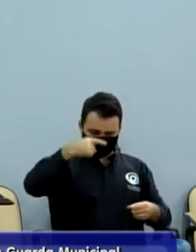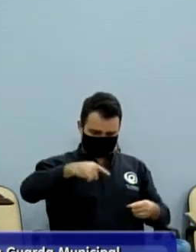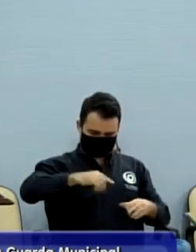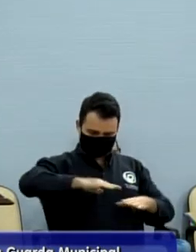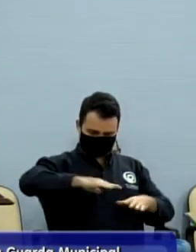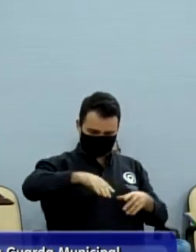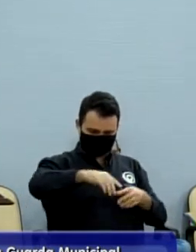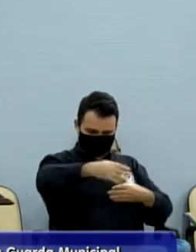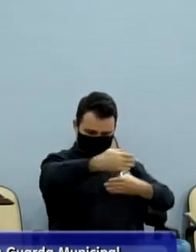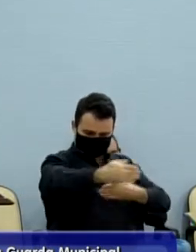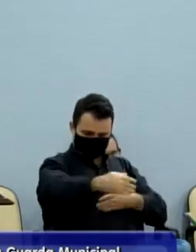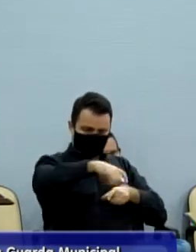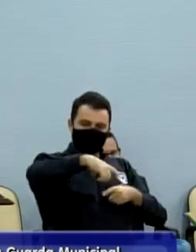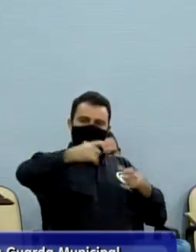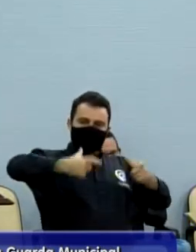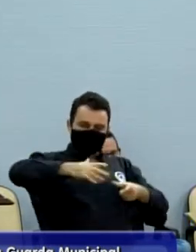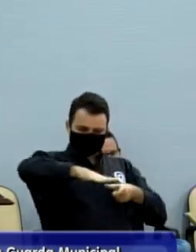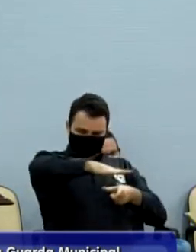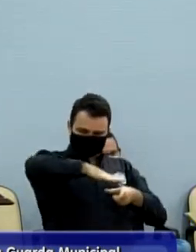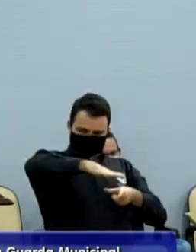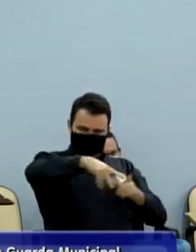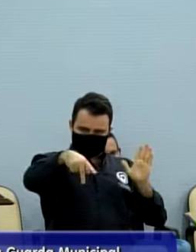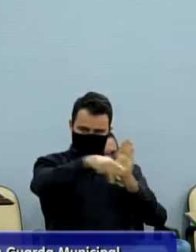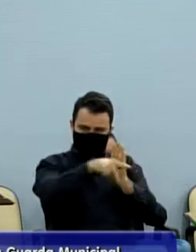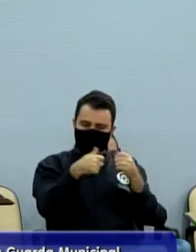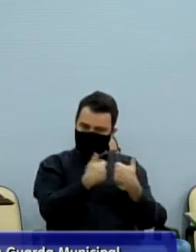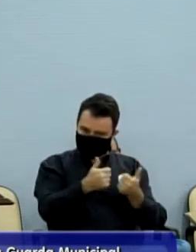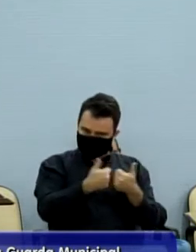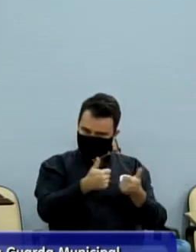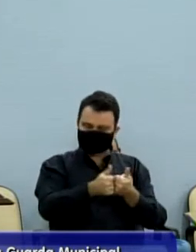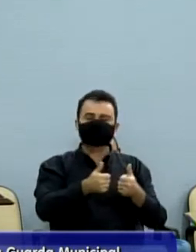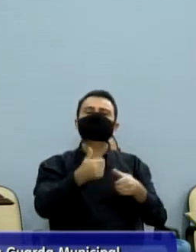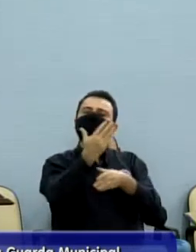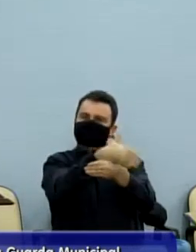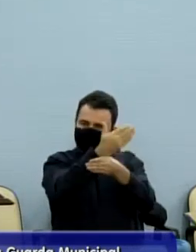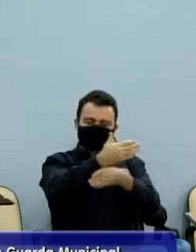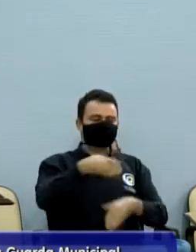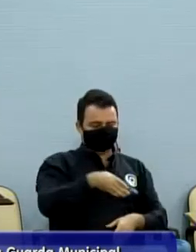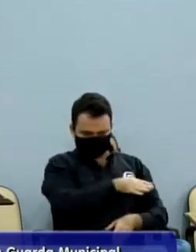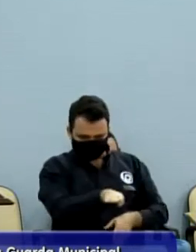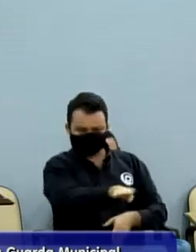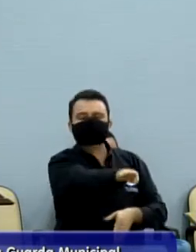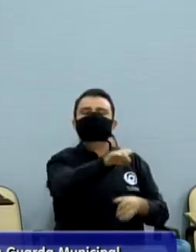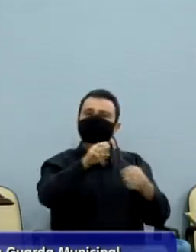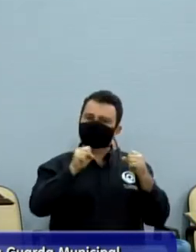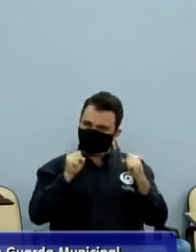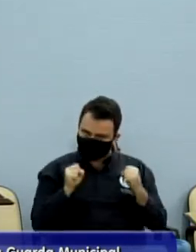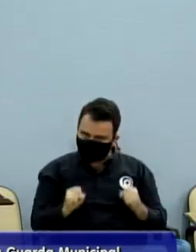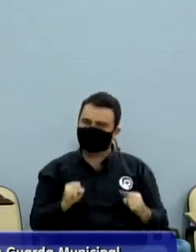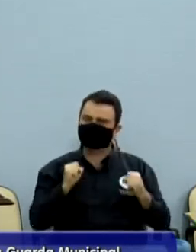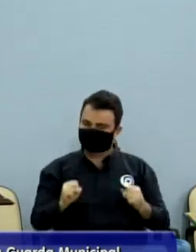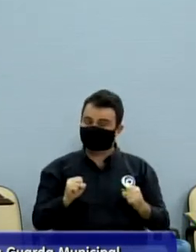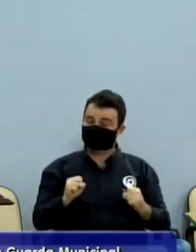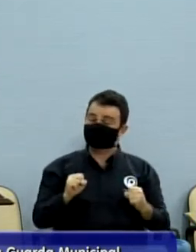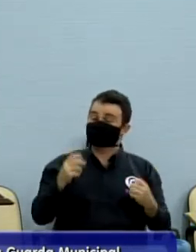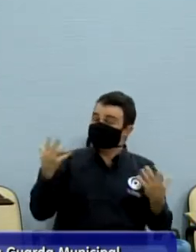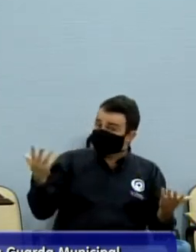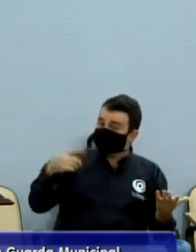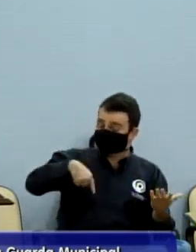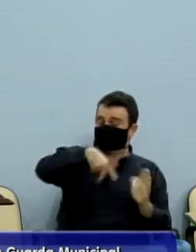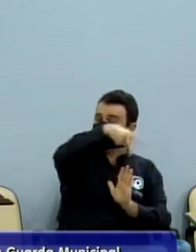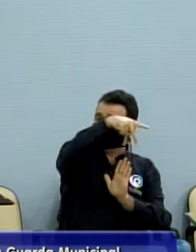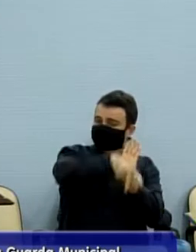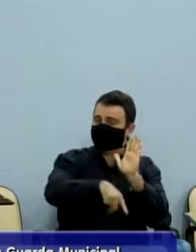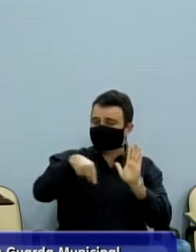reivindicação antiga e esse é o momento adequado onde nós estamos apresentando ao senhor prefeito municipal esse projeto,